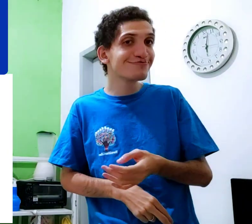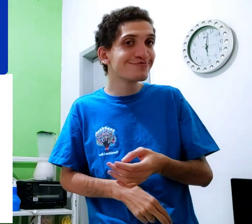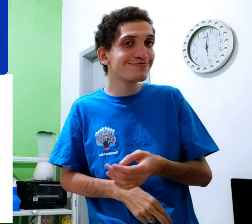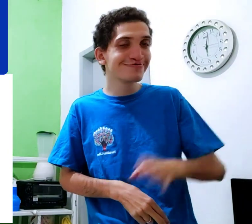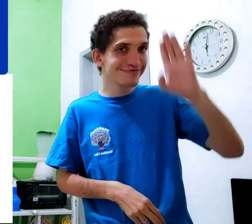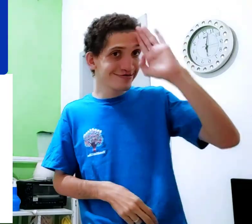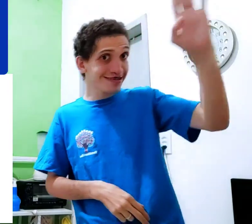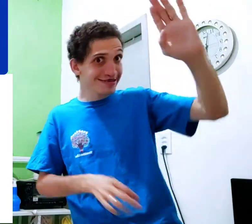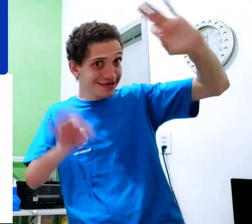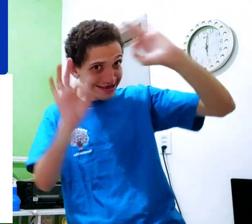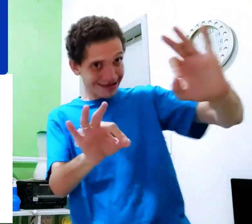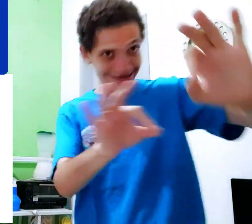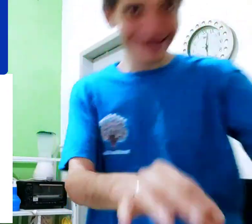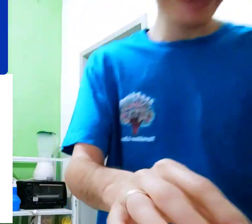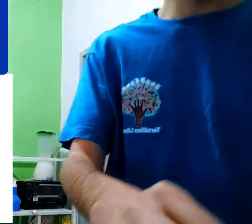asa, pata cora. Vamos! Vamos lá. lá. lá. Obrigado.